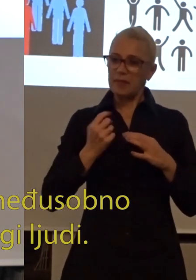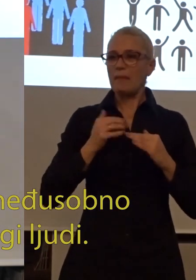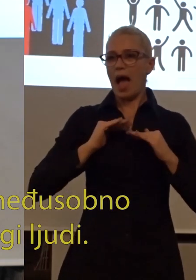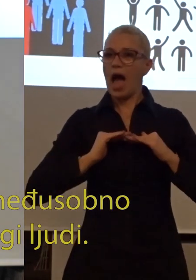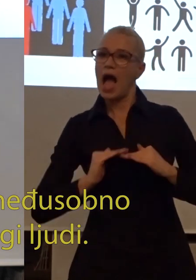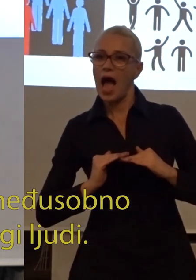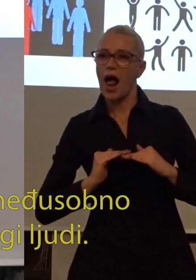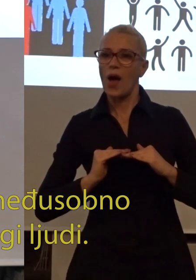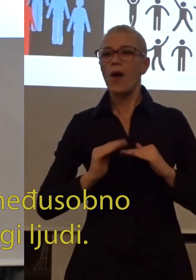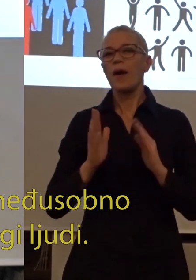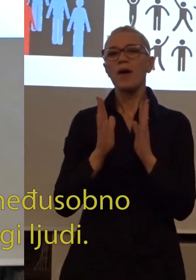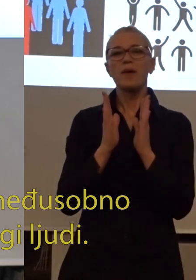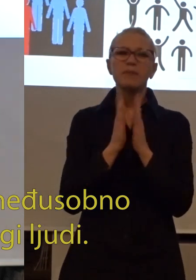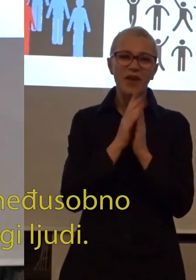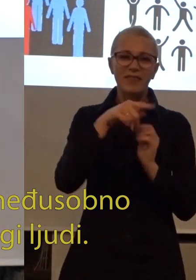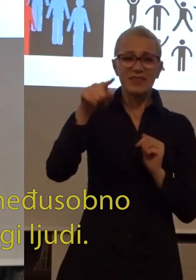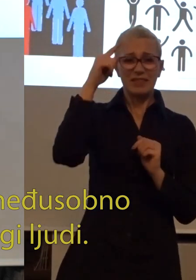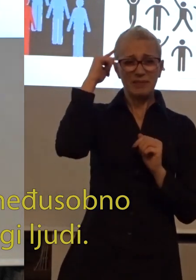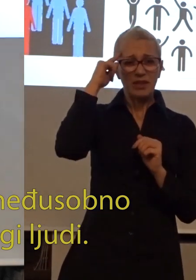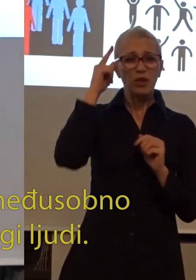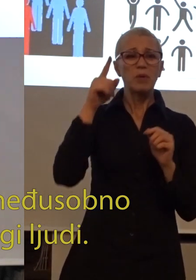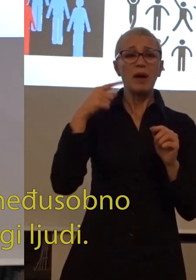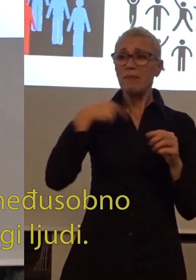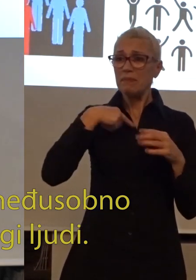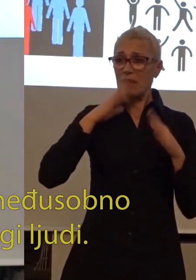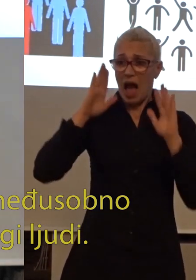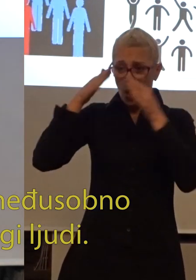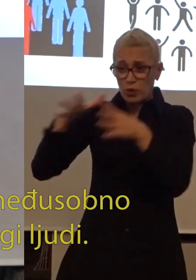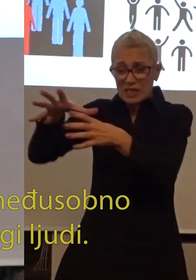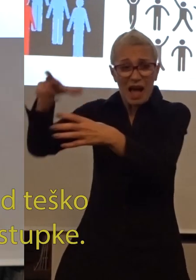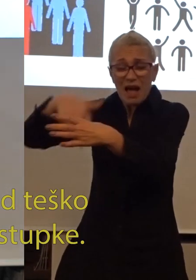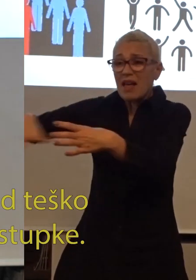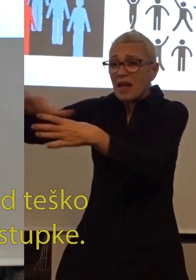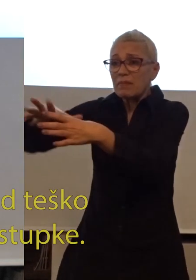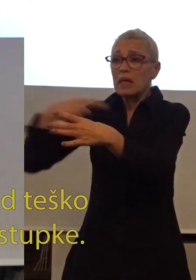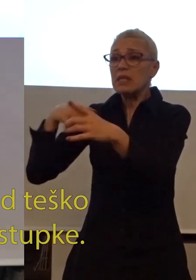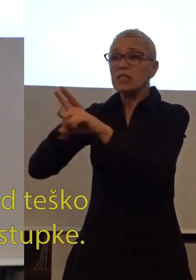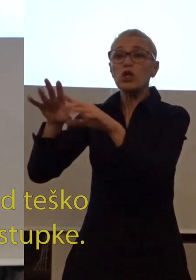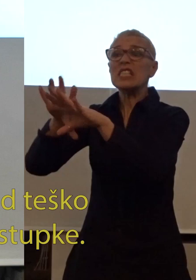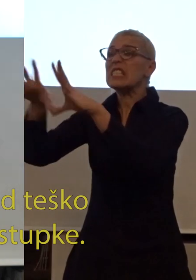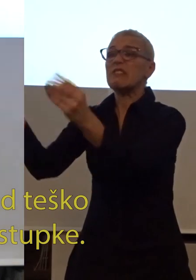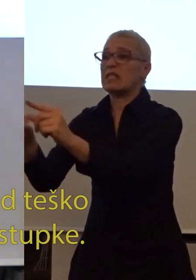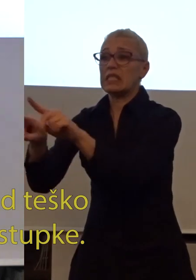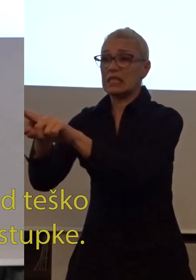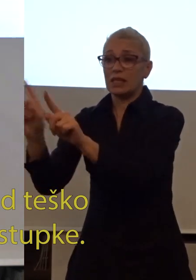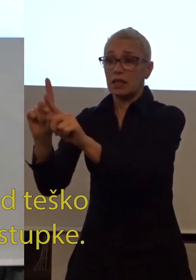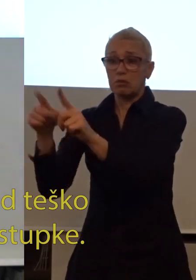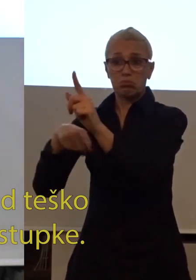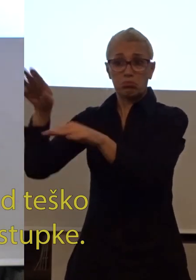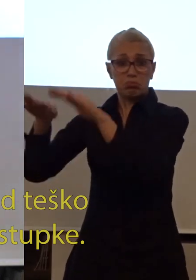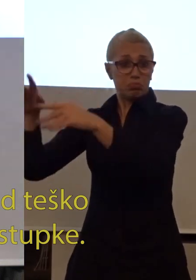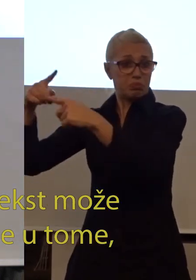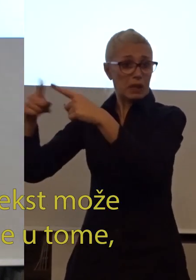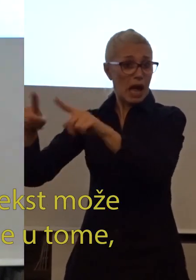se ljudi sa autizmom međusobno razlikuju isto kao i drugi ljudi. Možda vam je uvek teško da razumete naše